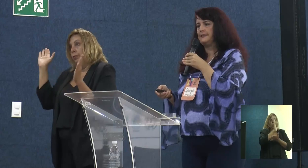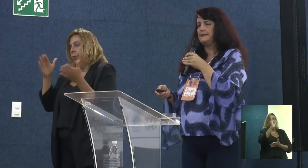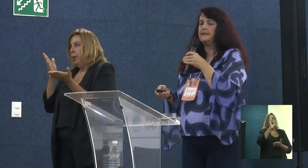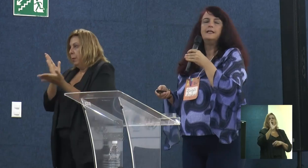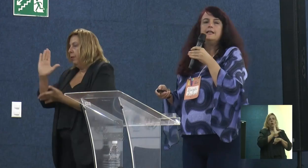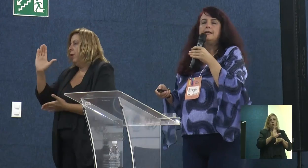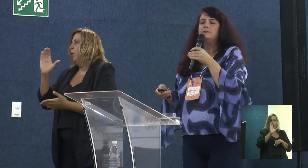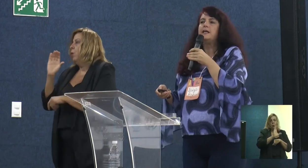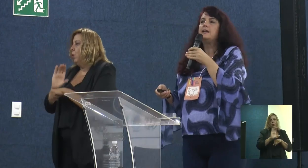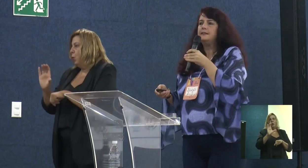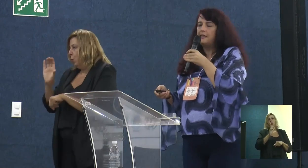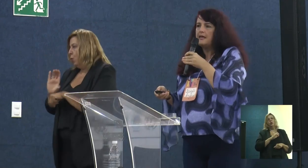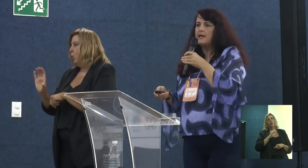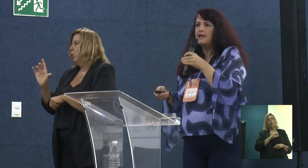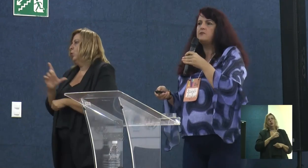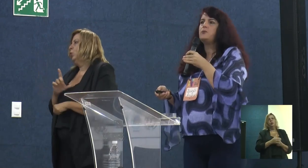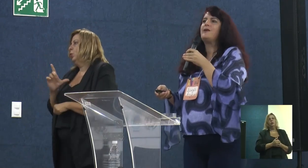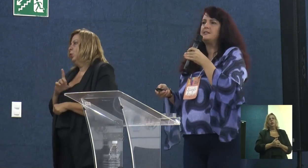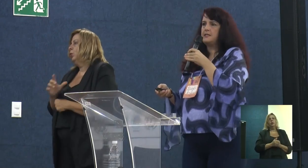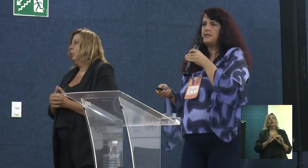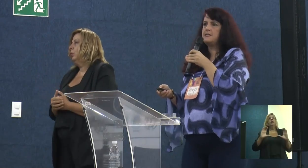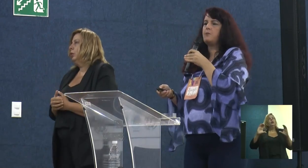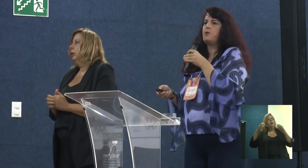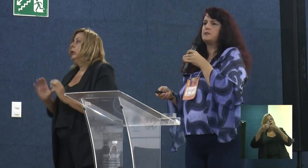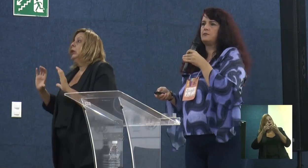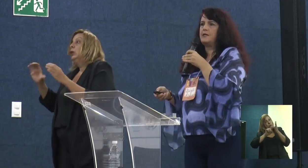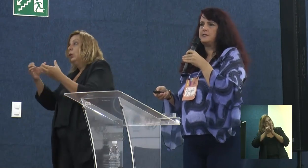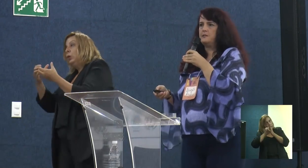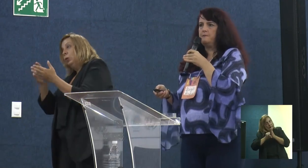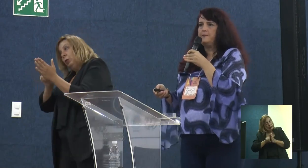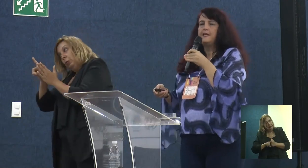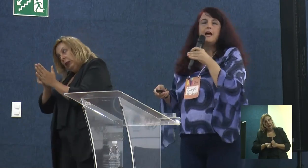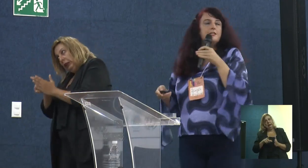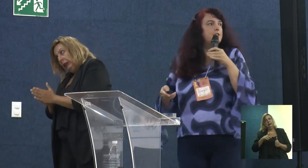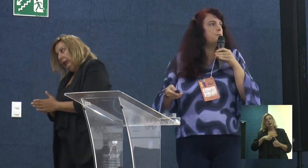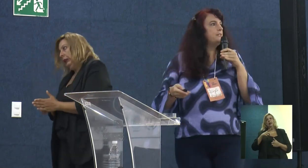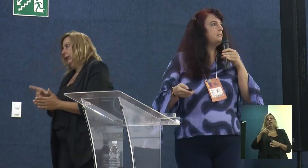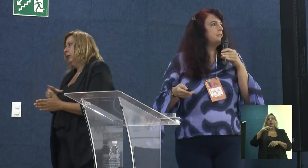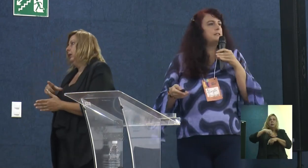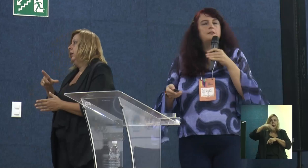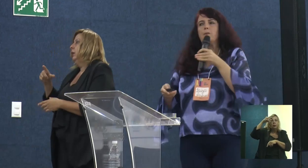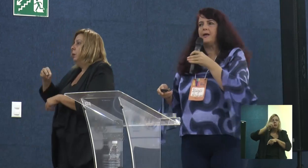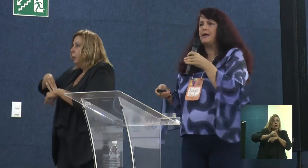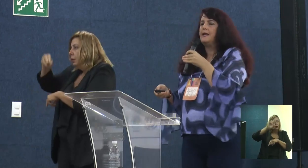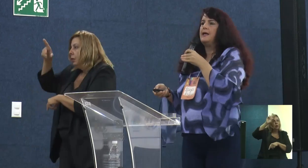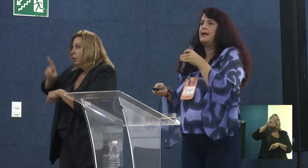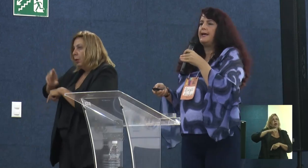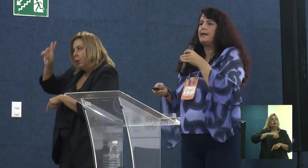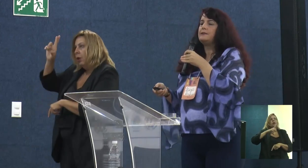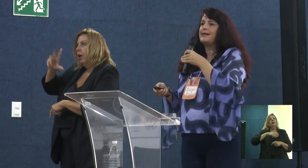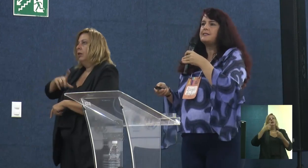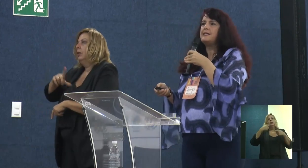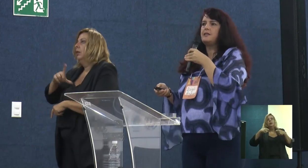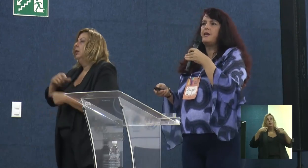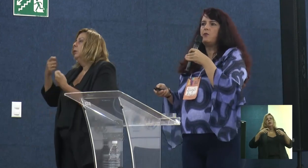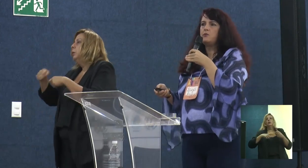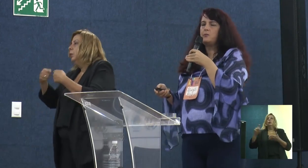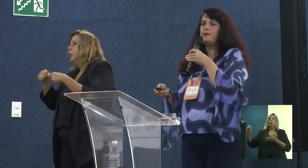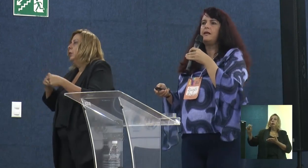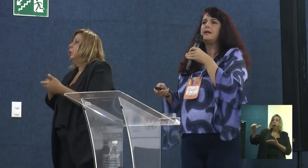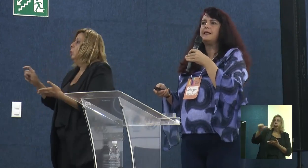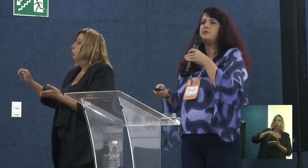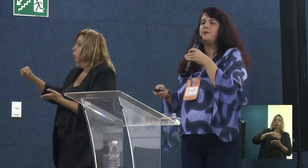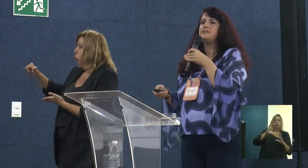no decanato de pesquisa e pós-graduação. A gente precisa também trazer esse